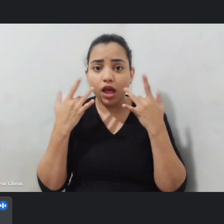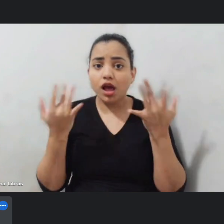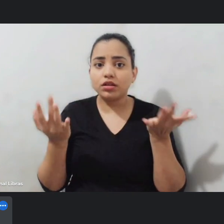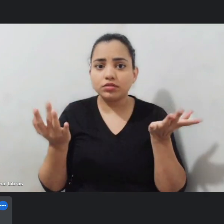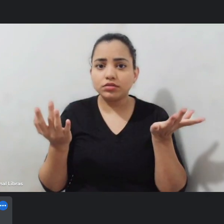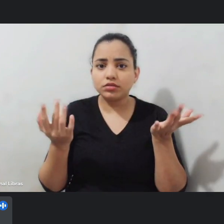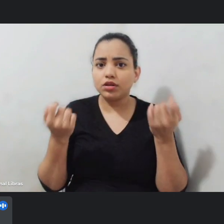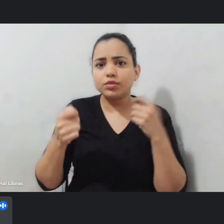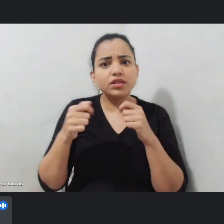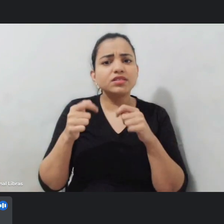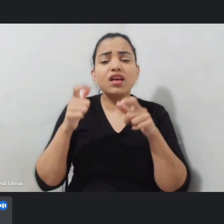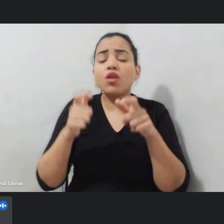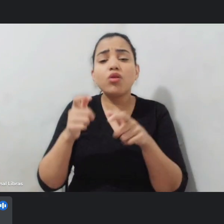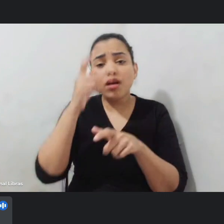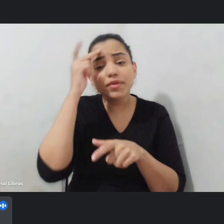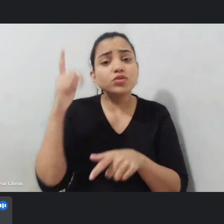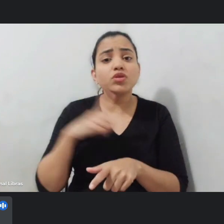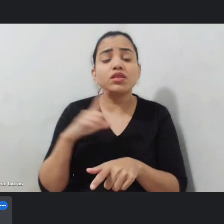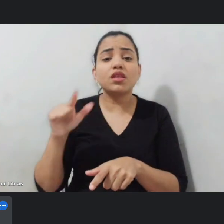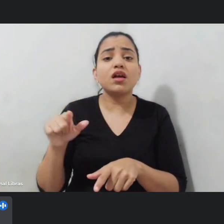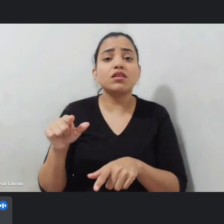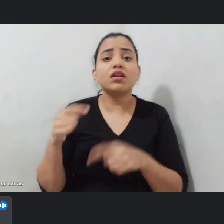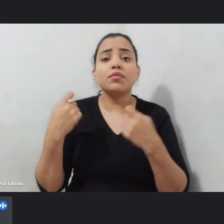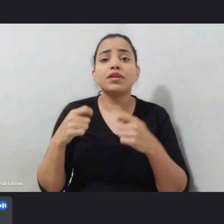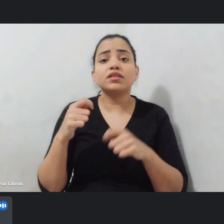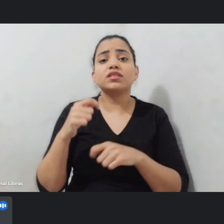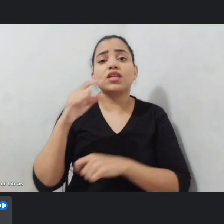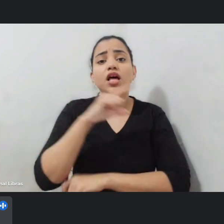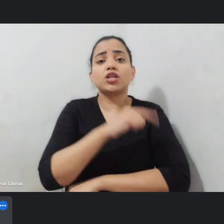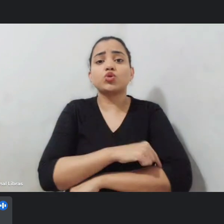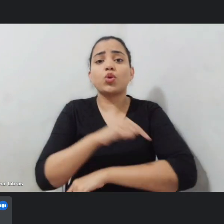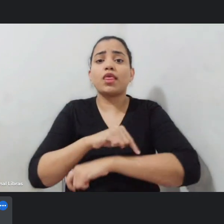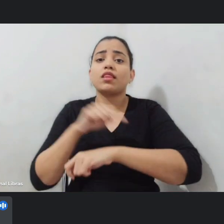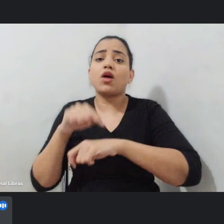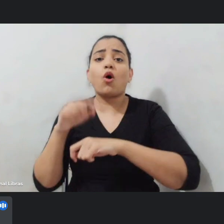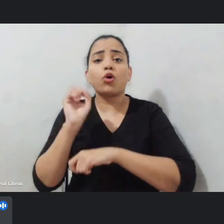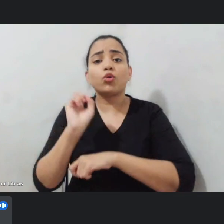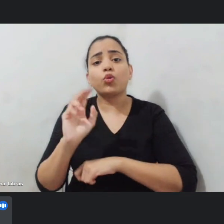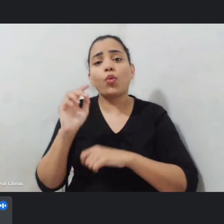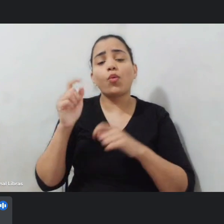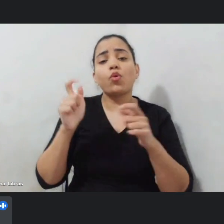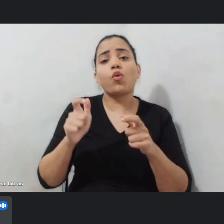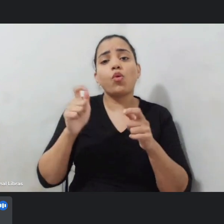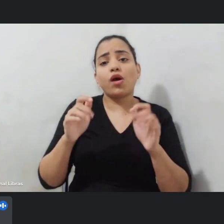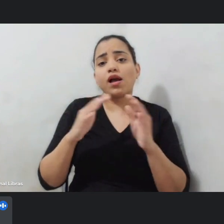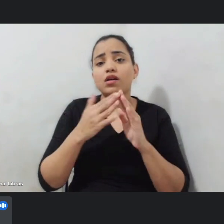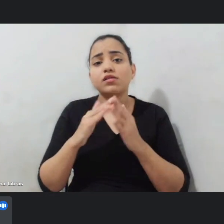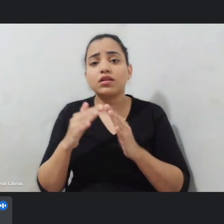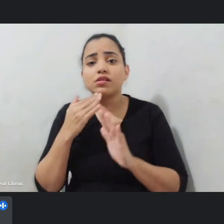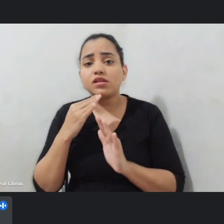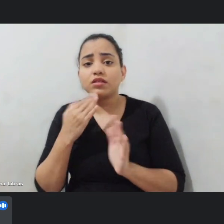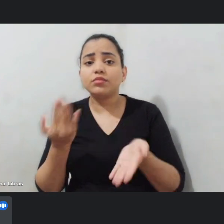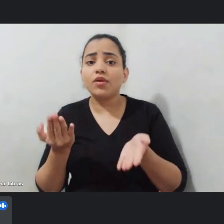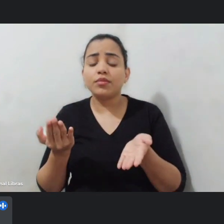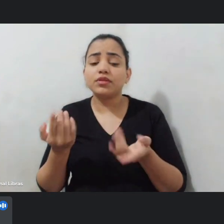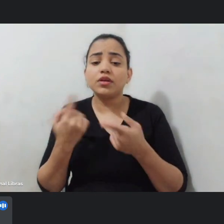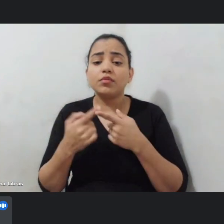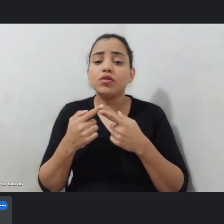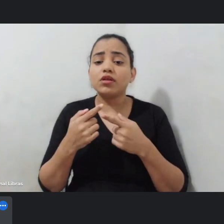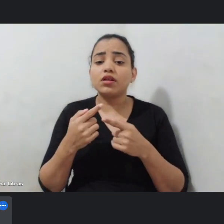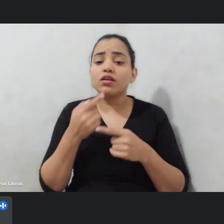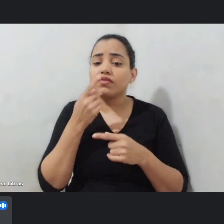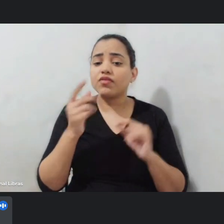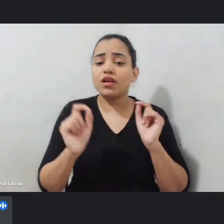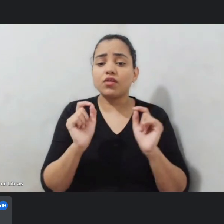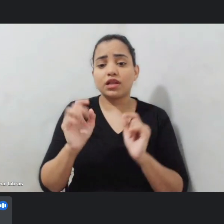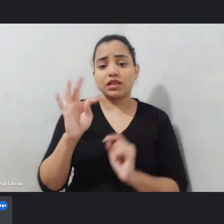porque quando se fala em fortalecer a Ribeira e o TCP ou algo assim eu acho maravilhoso não estou dizendo que não acho bacana não